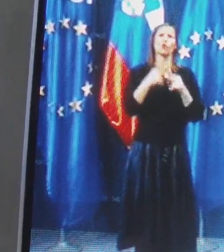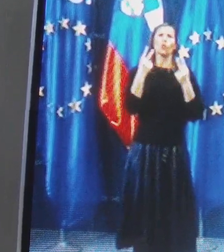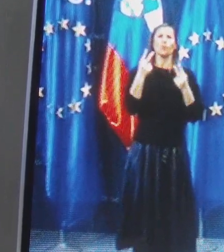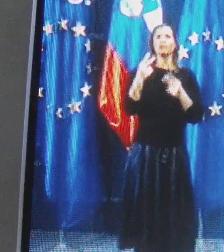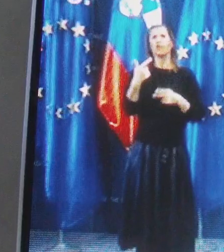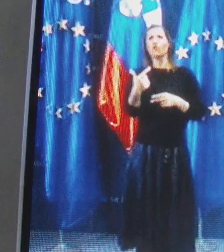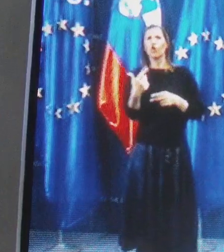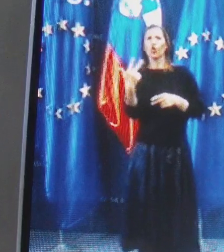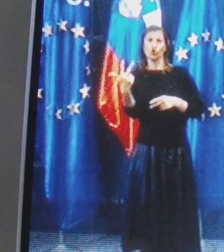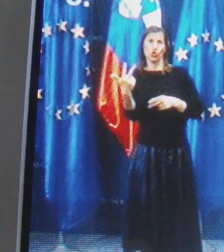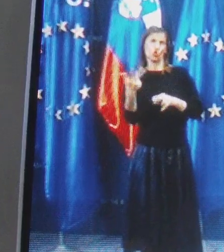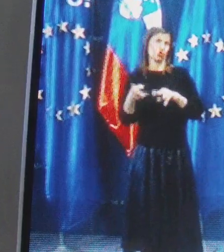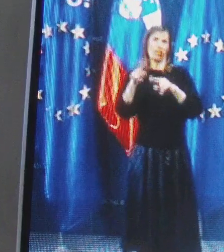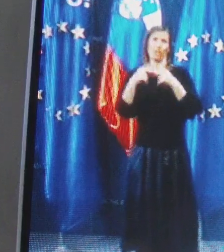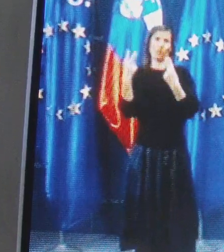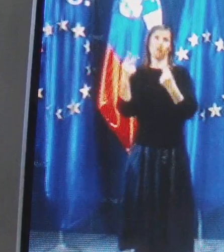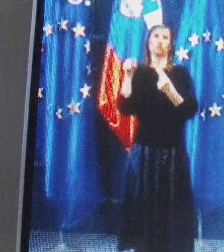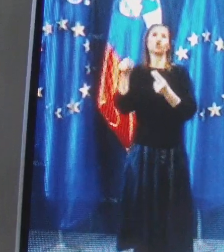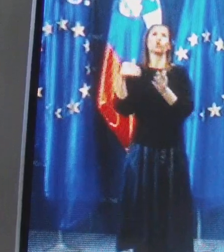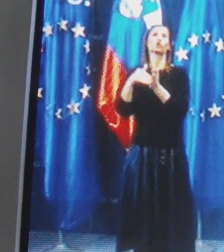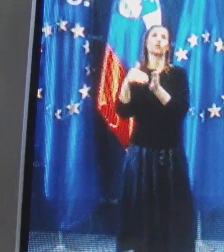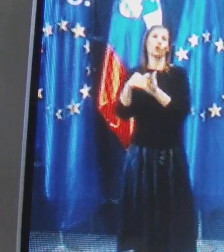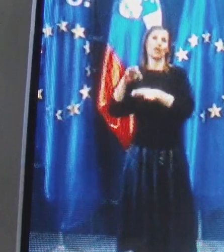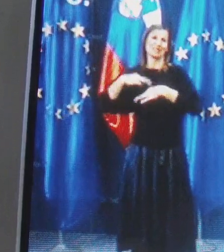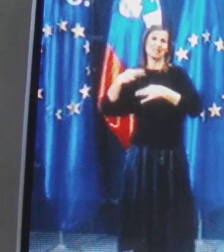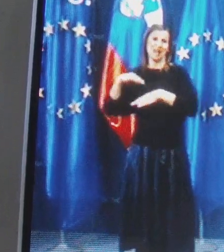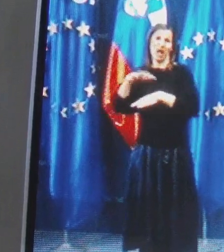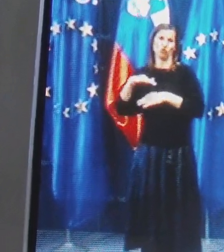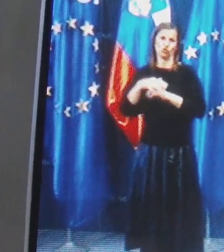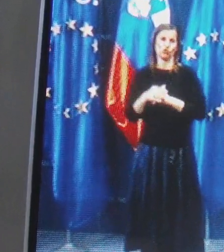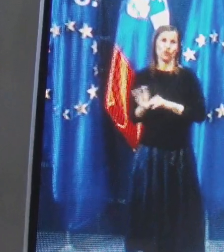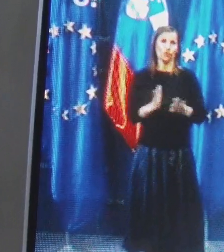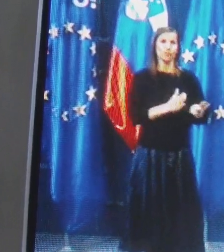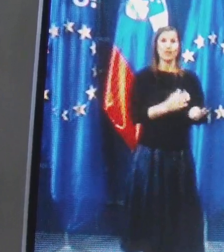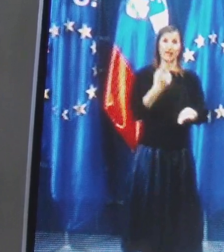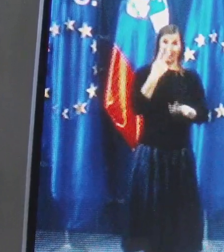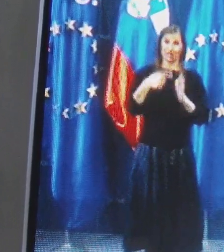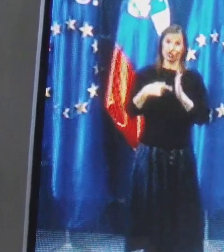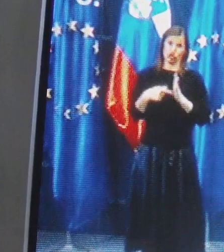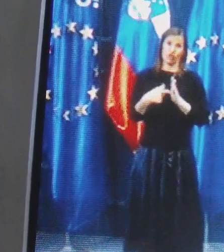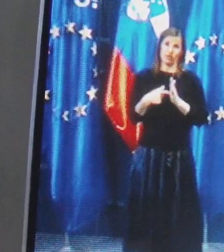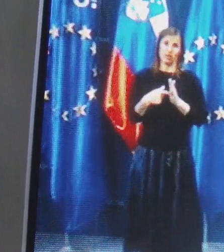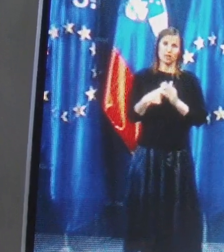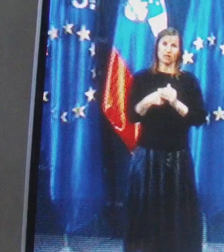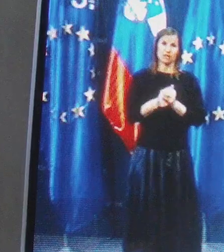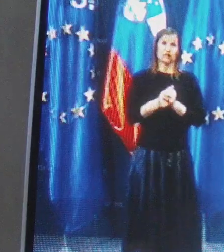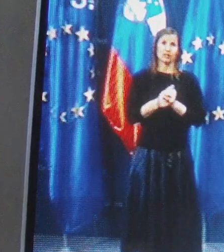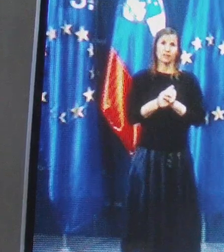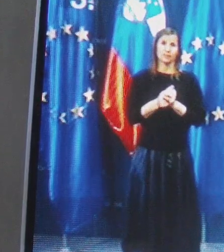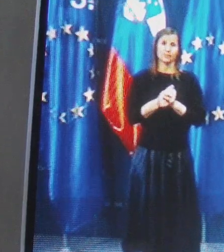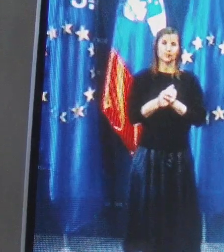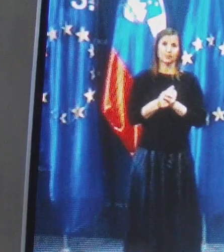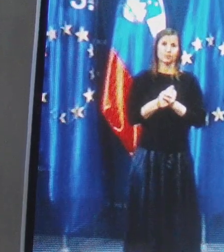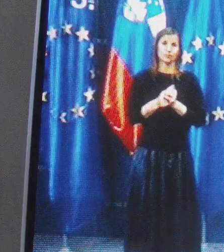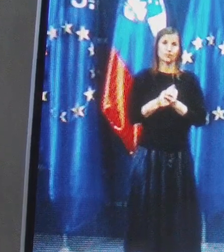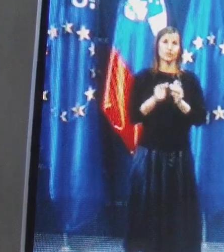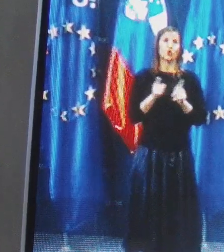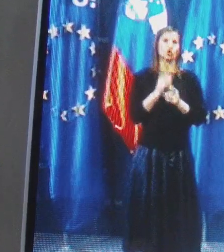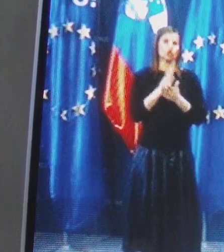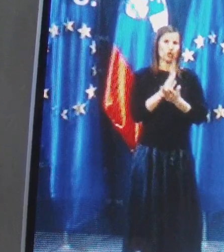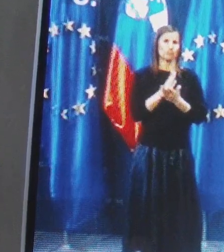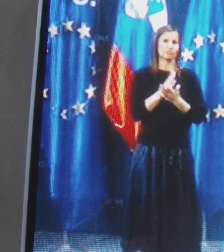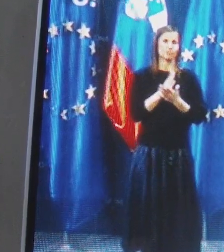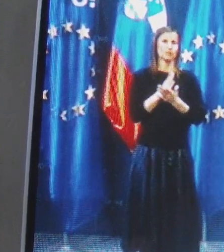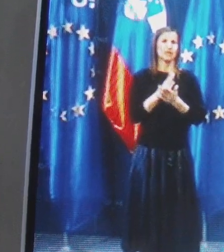trojke, ki jih potrebuje zdravstvo. No in če se dotakne malo številk, ki vas seveda zanimajo, kot je državni